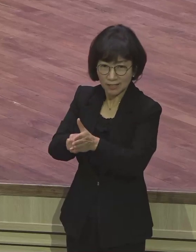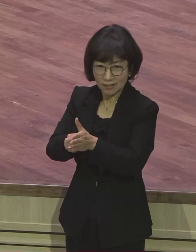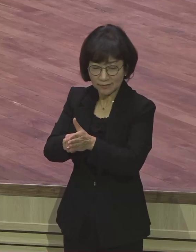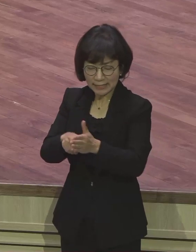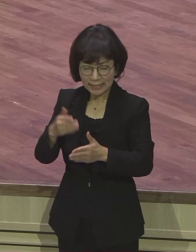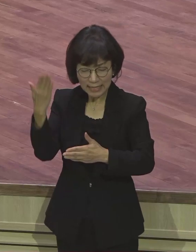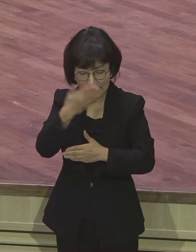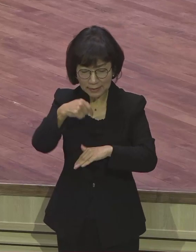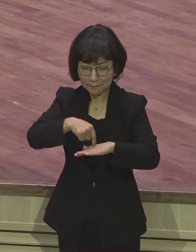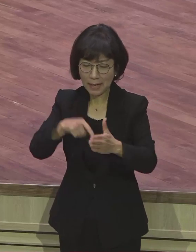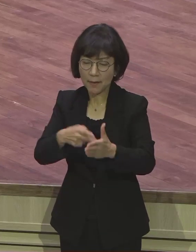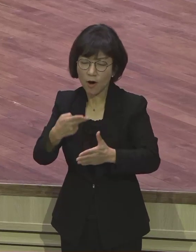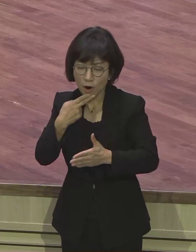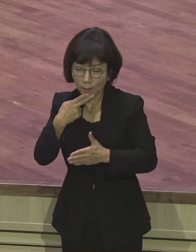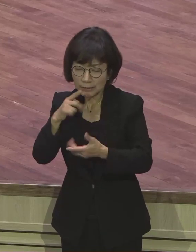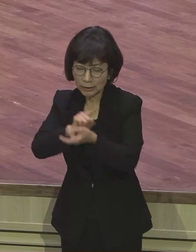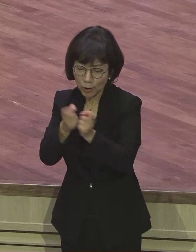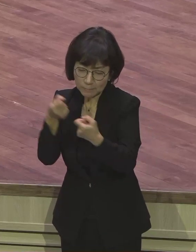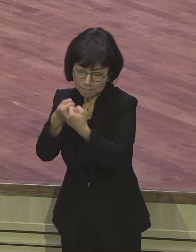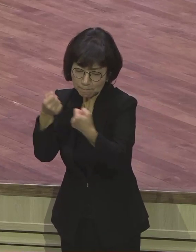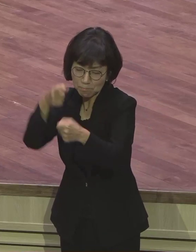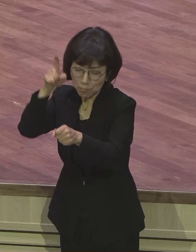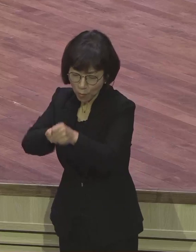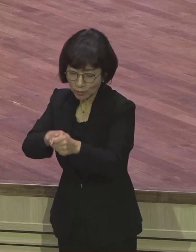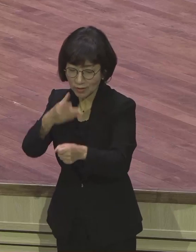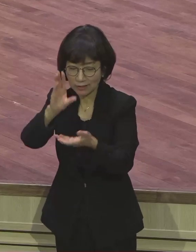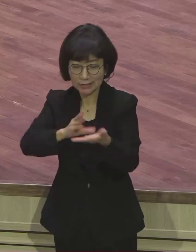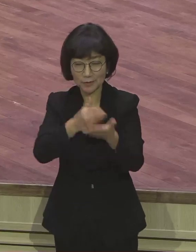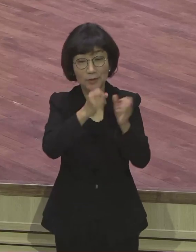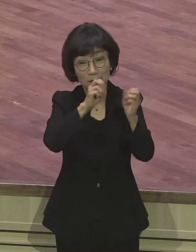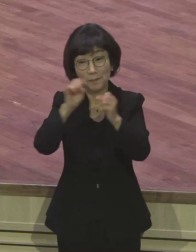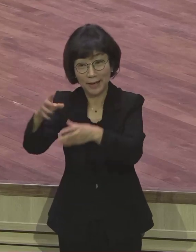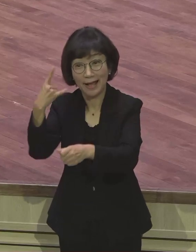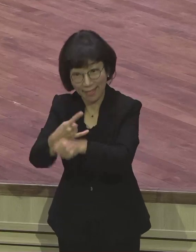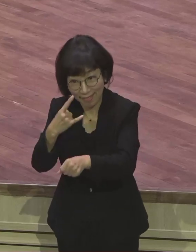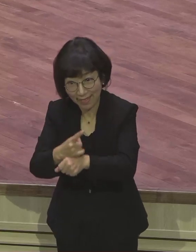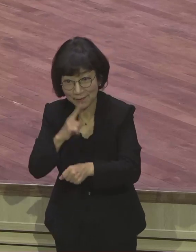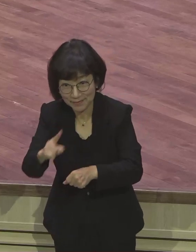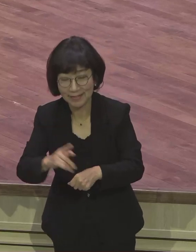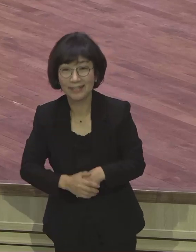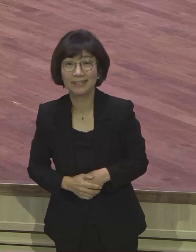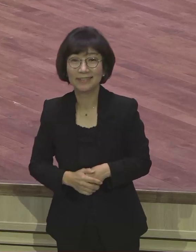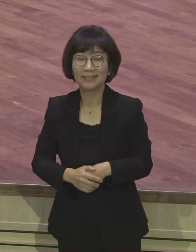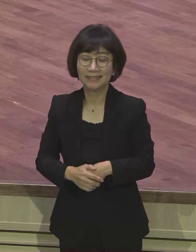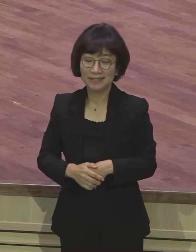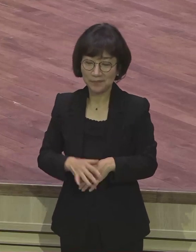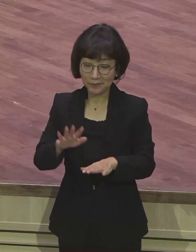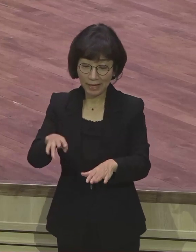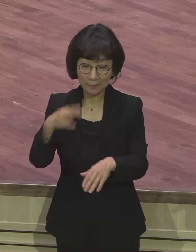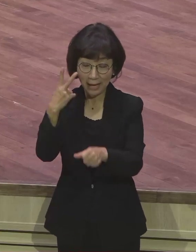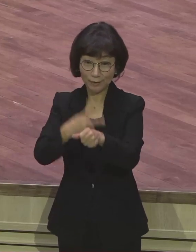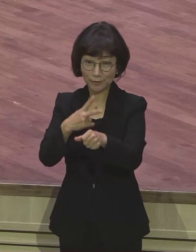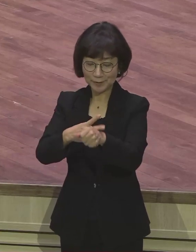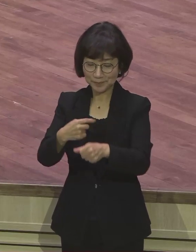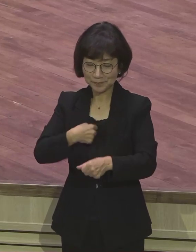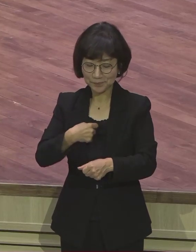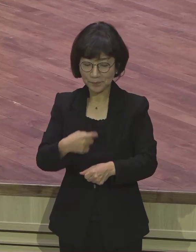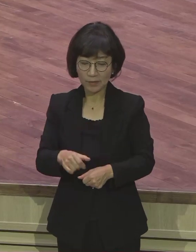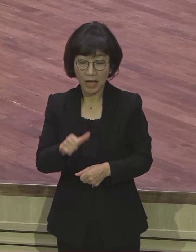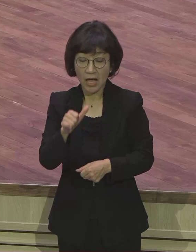그리스도를 전파하느니라 바울은 자신을 통해서 시위대 안에서 그렇게 복음이